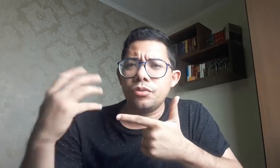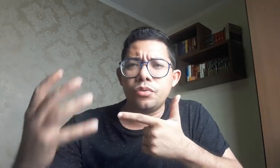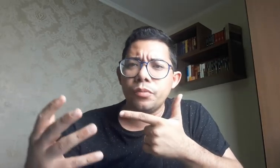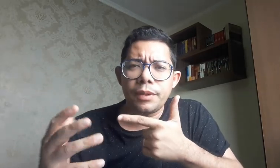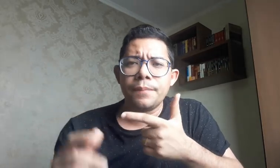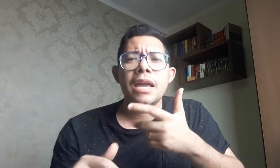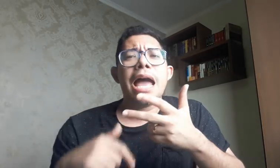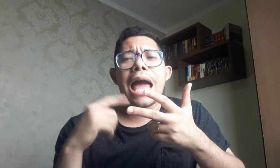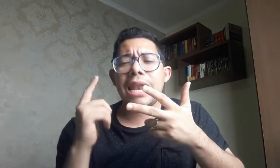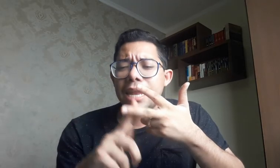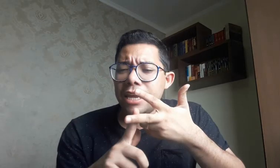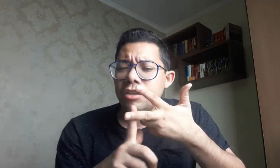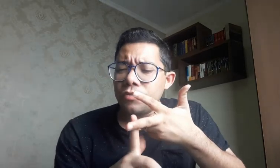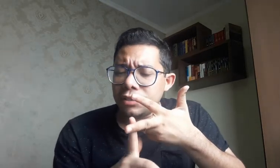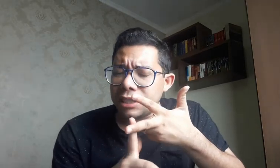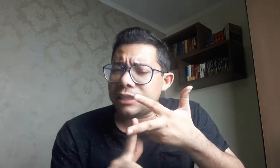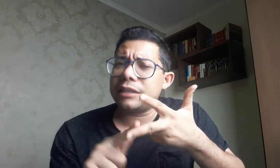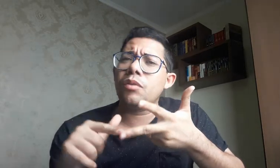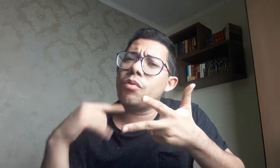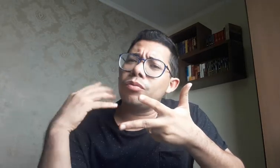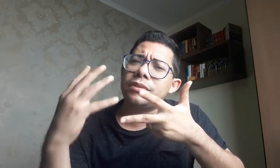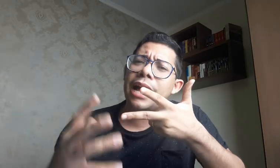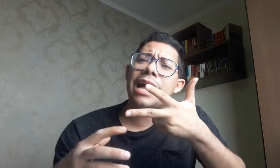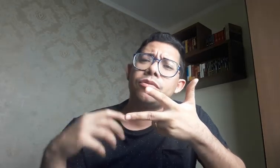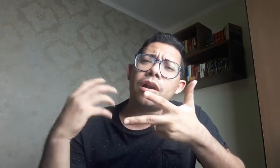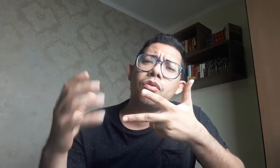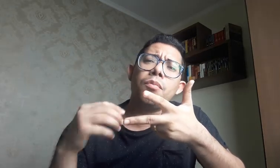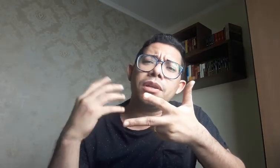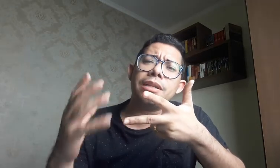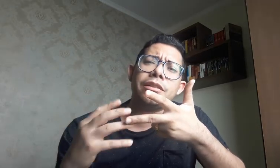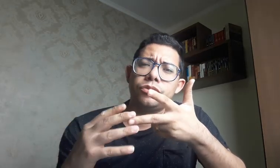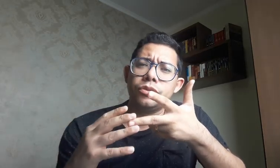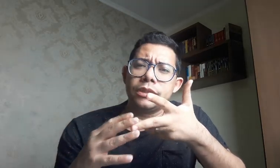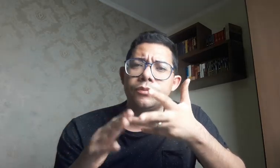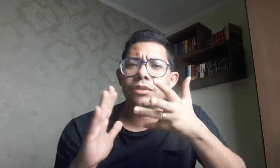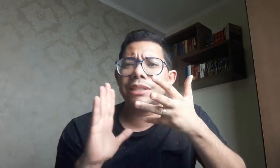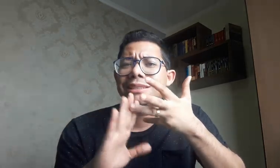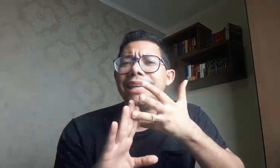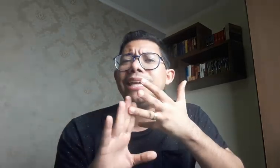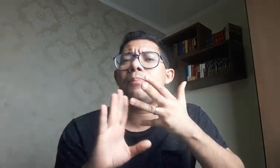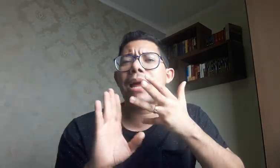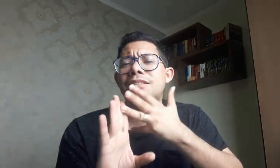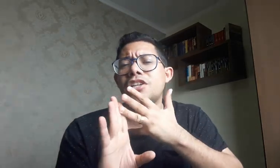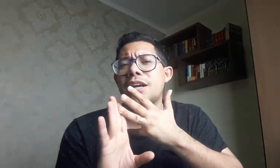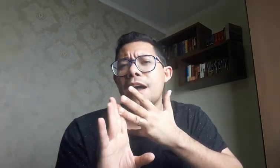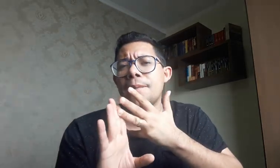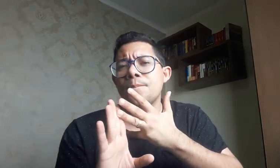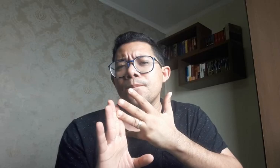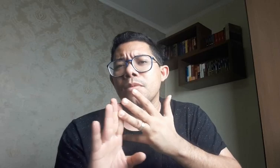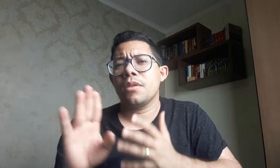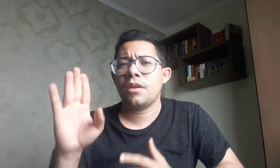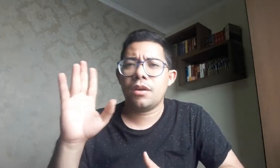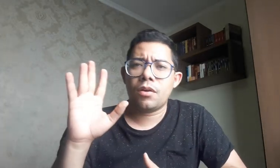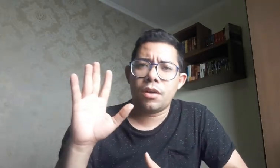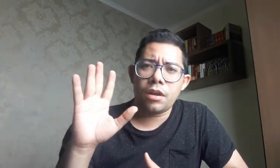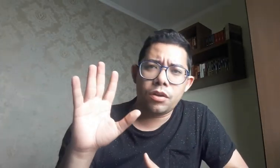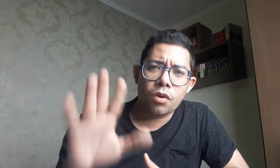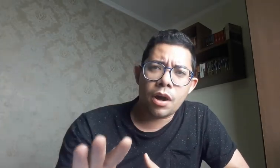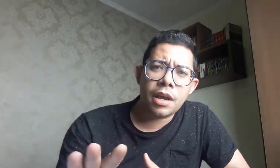YouTube, além de você estar tendo um contato com a comunidade surda, você tem que praticar em hora